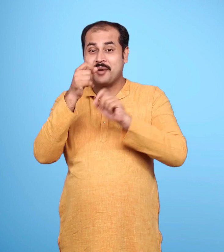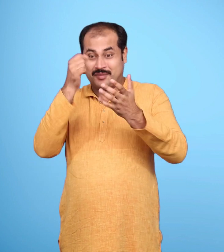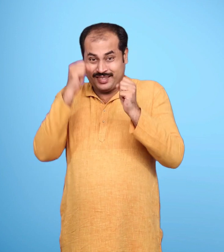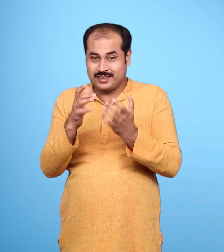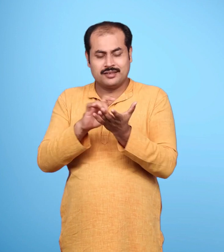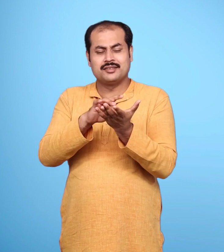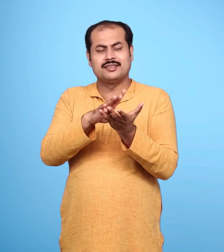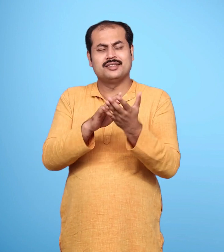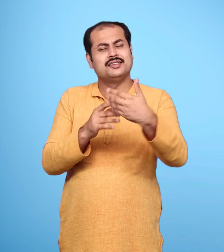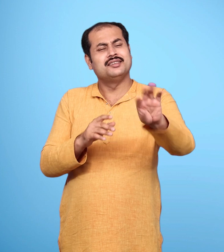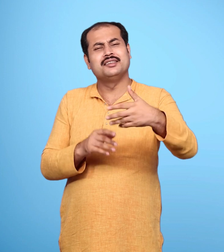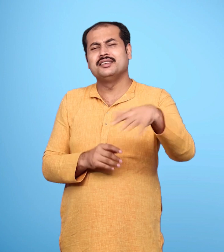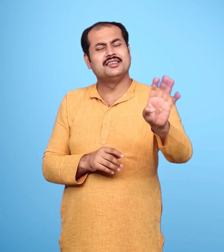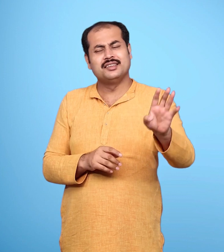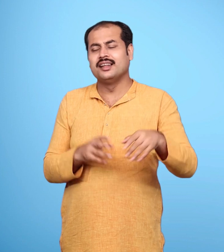उनके रास्ते का कांटा निकल जाए